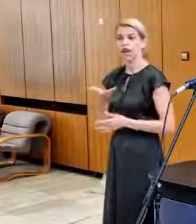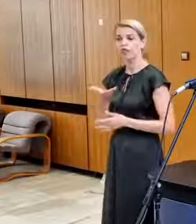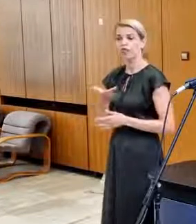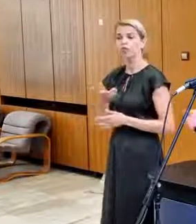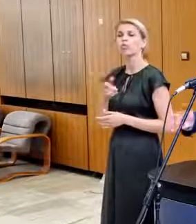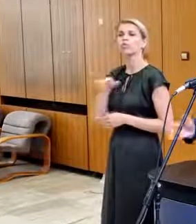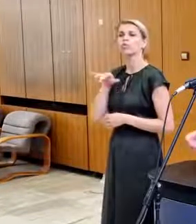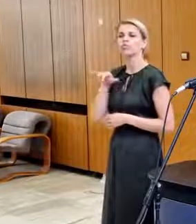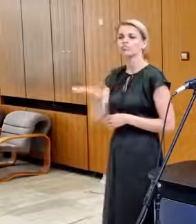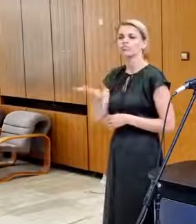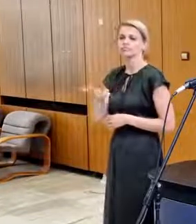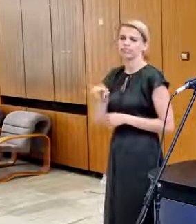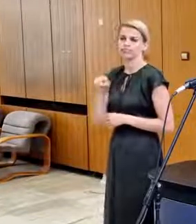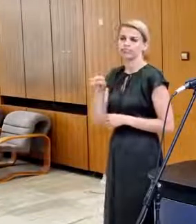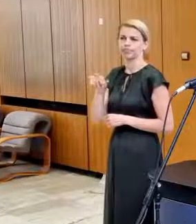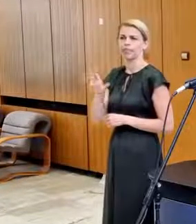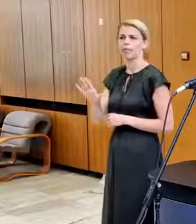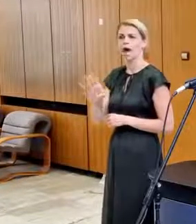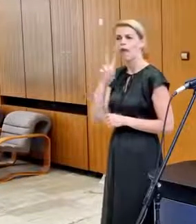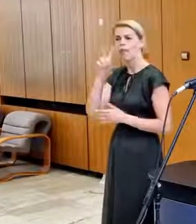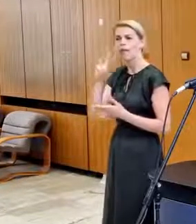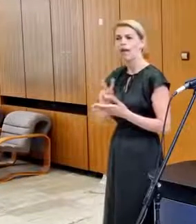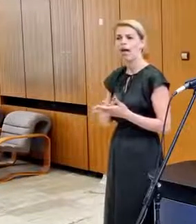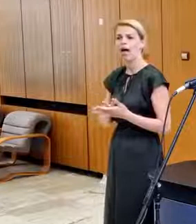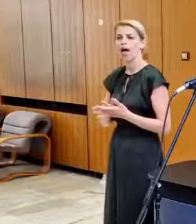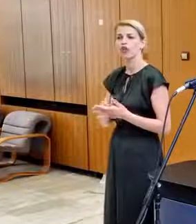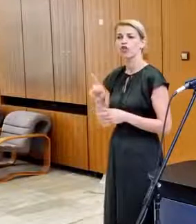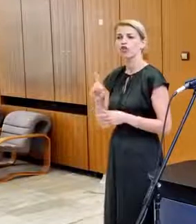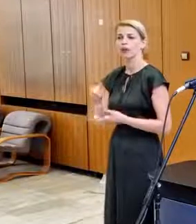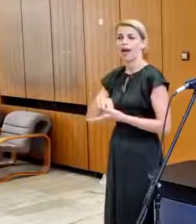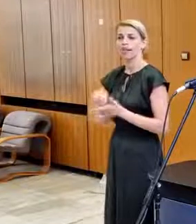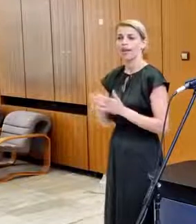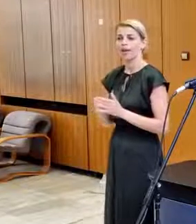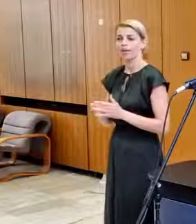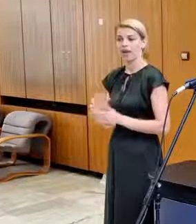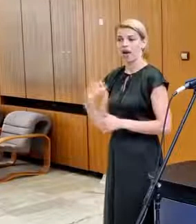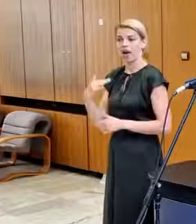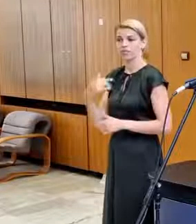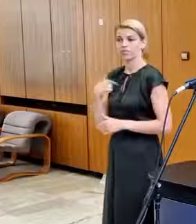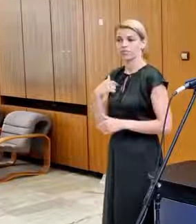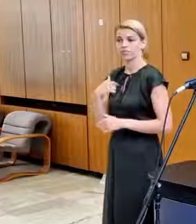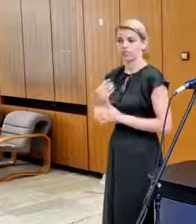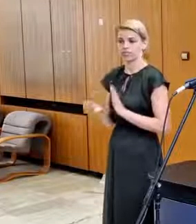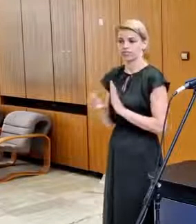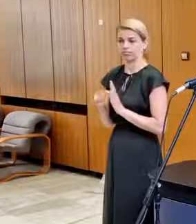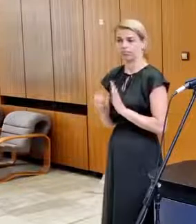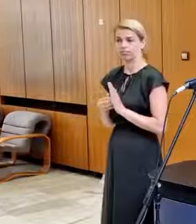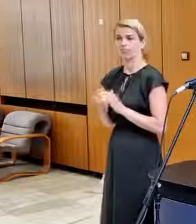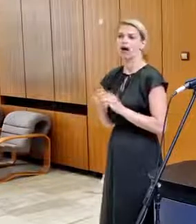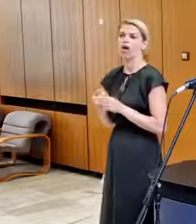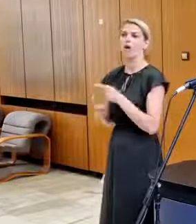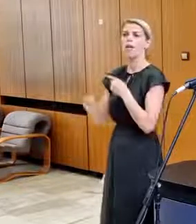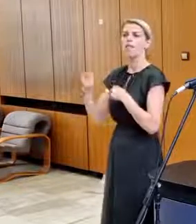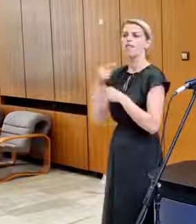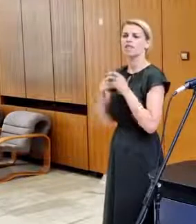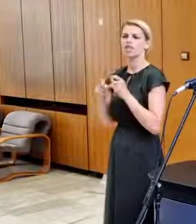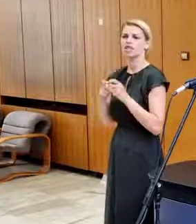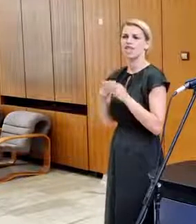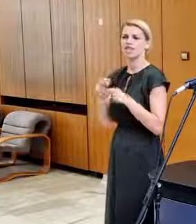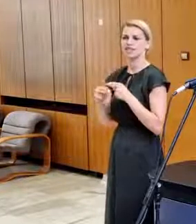Oni majú prehľad o tom, ktorá technika je u nás ešte stále zavedená, ktorá je pôvodom sovietská.